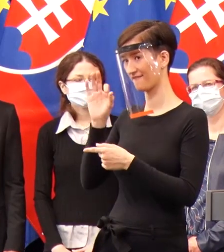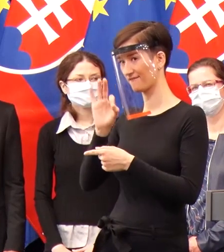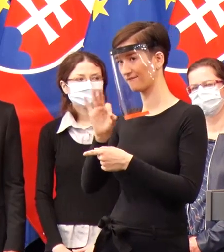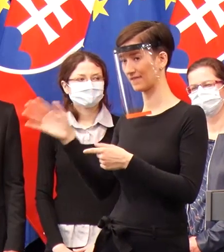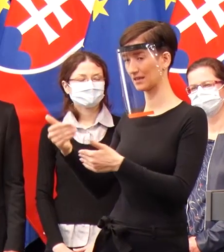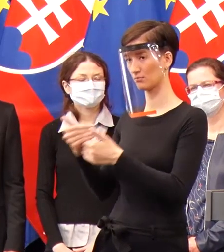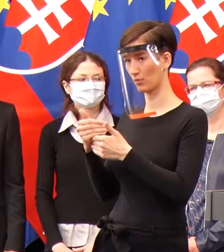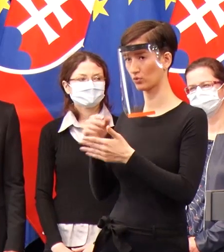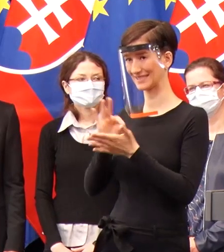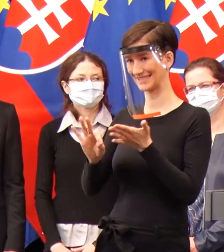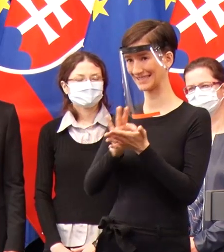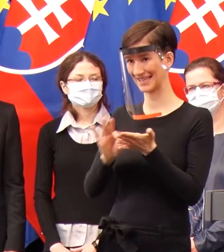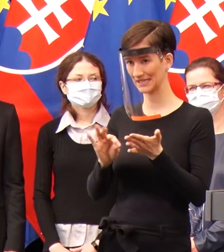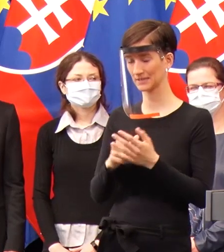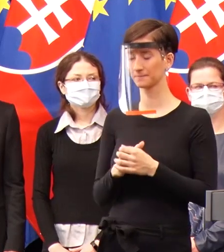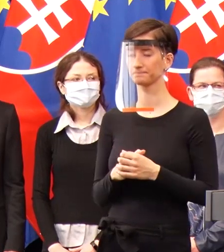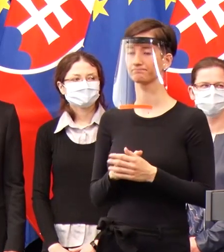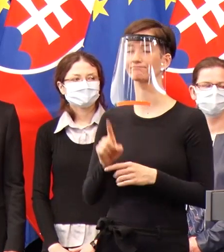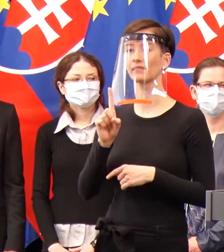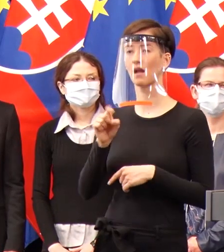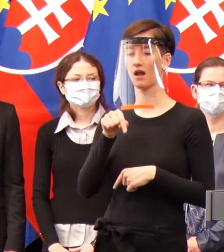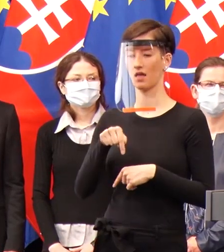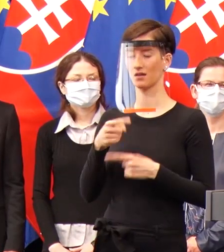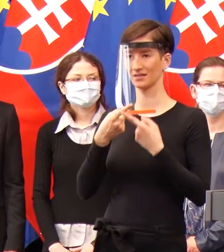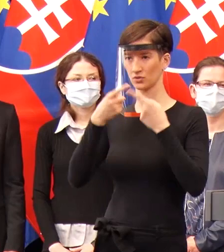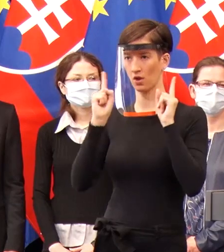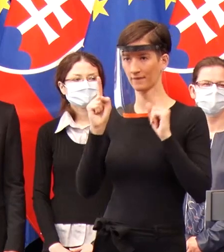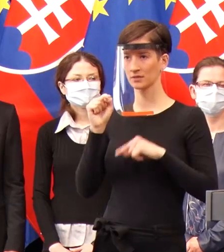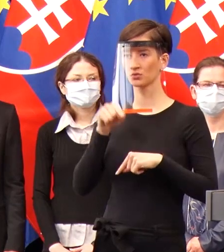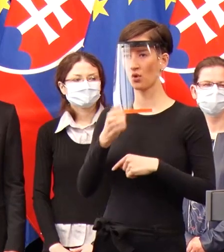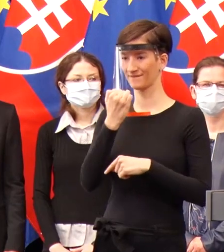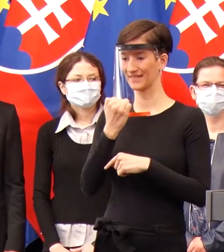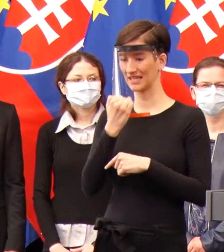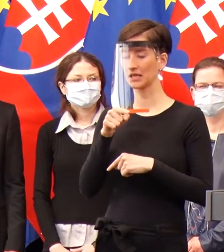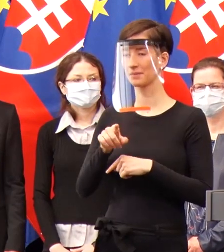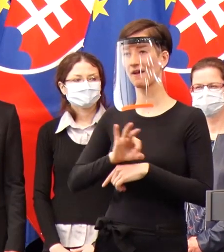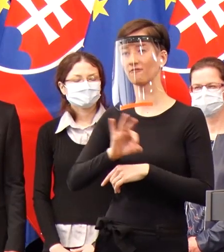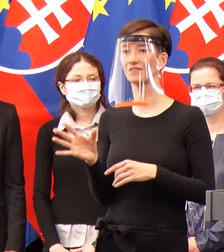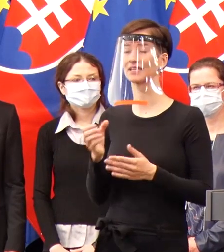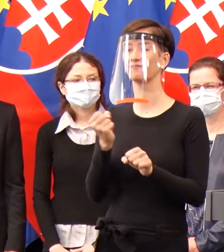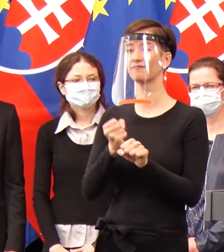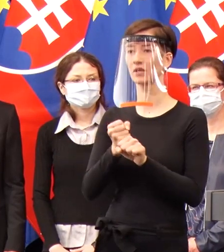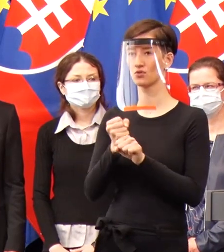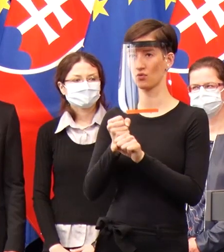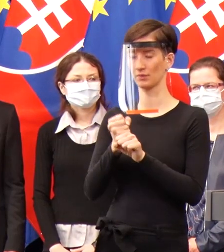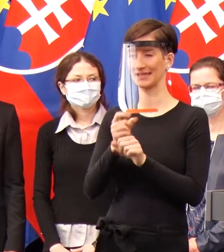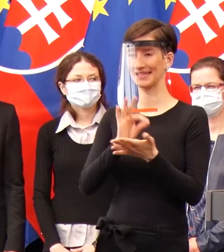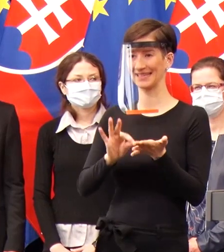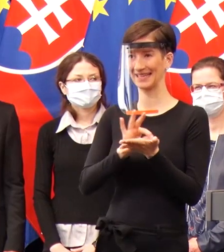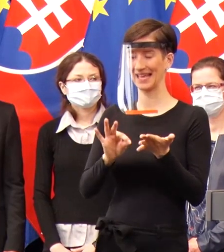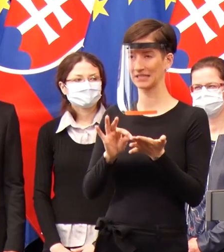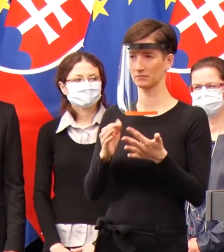testoch sme dosiahli taký stav, že slovenské firmy dokážu vyrobiť oveľa viac testov, ako ich dokážeme